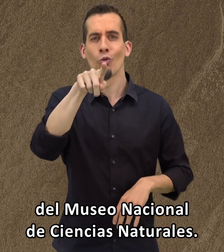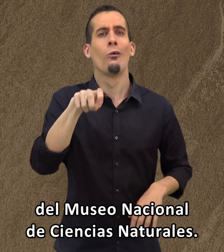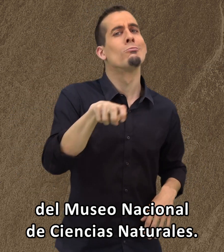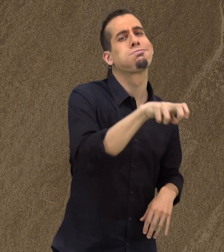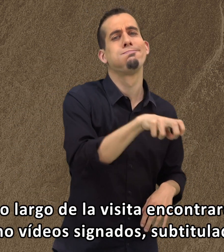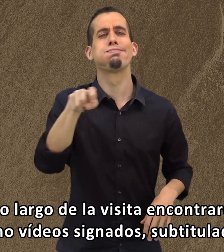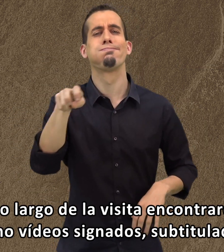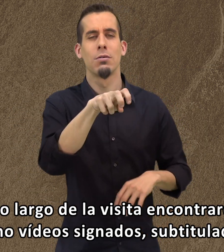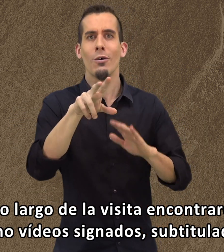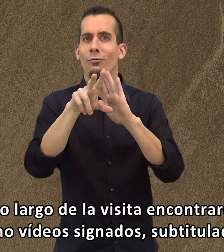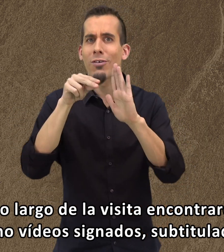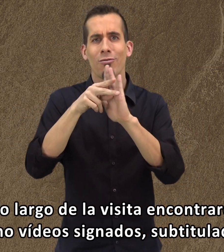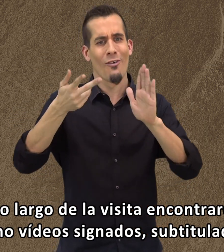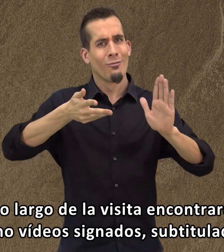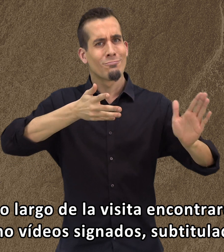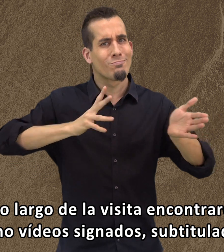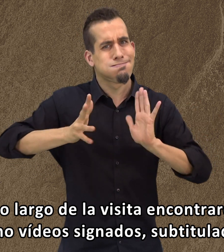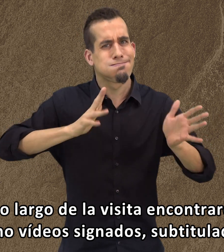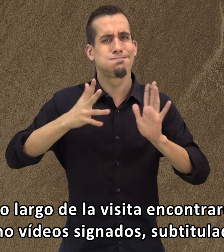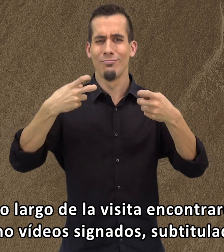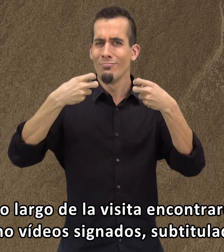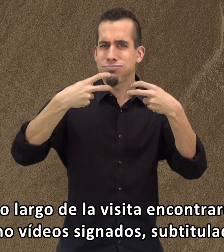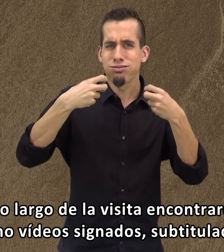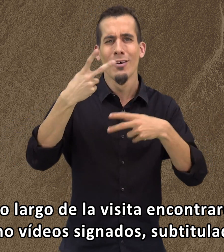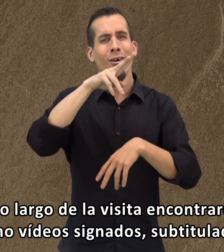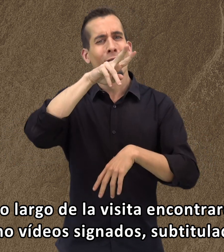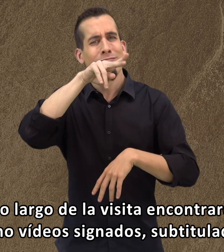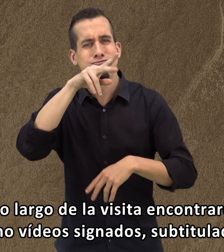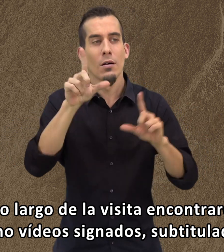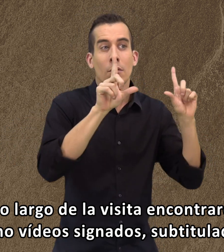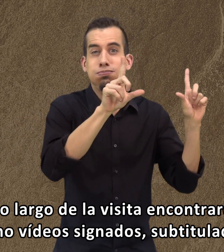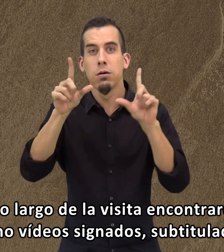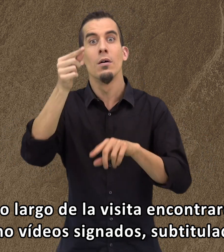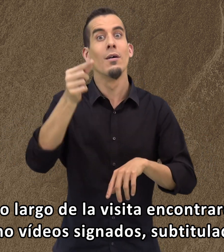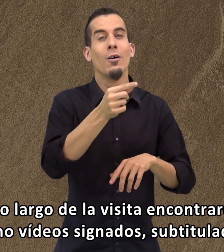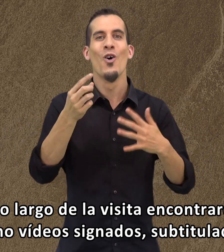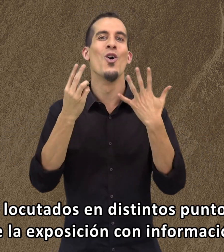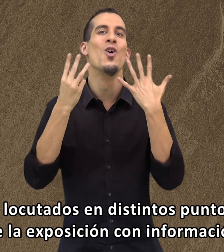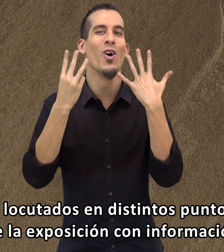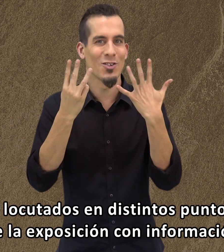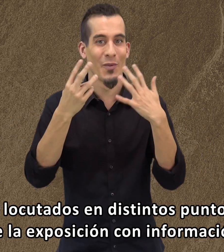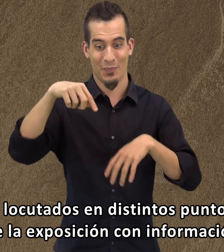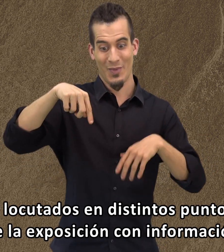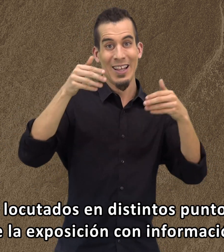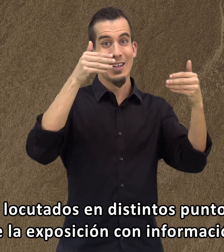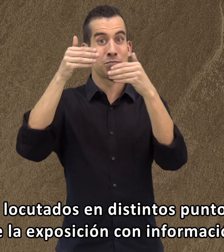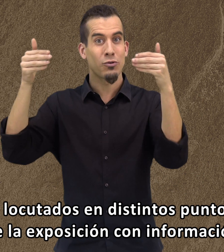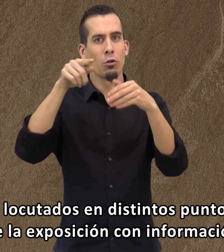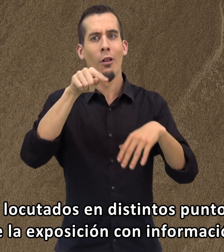A lo largo de la visita encontraréis ocho vídeos signados, subtitulados y locutados en distintos puntos de la